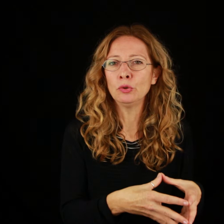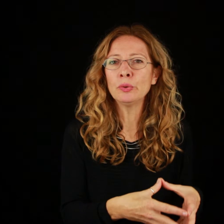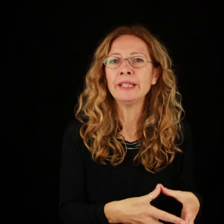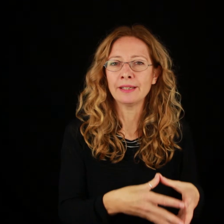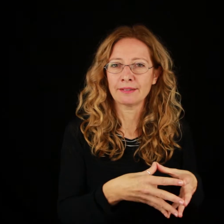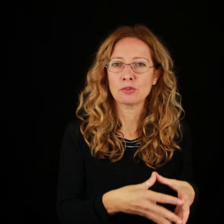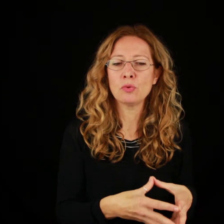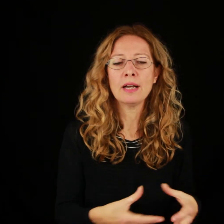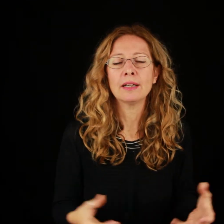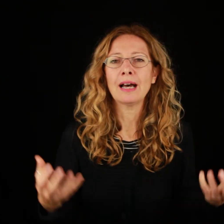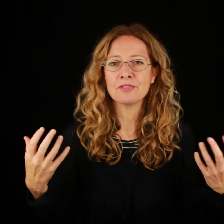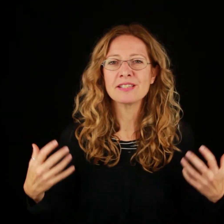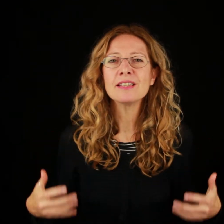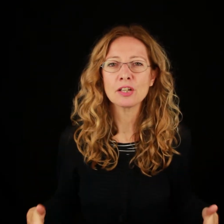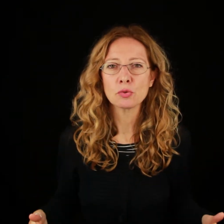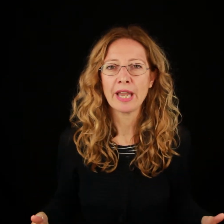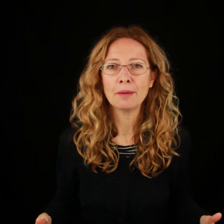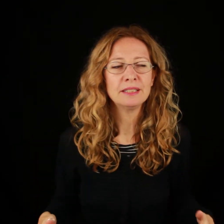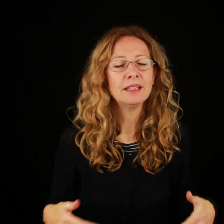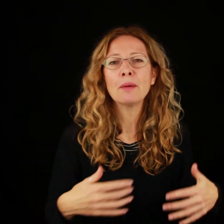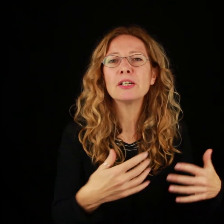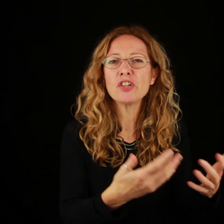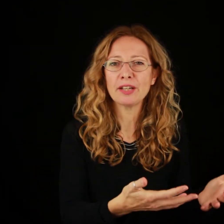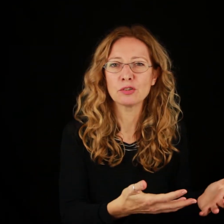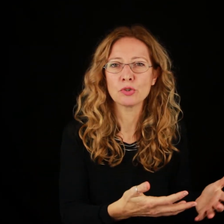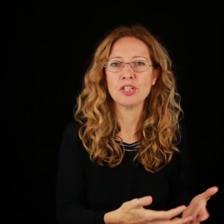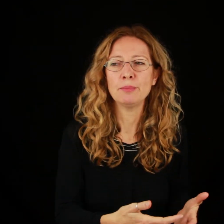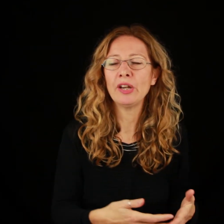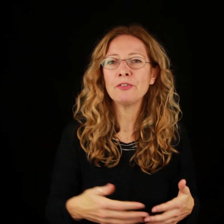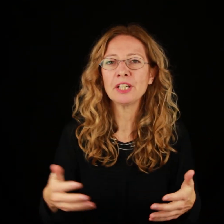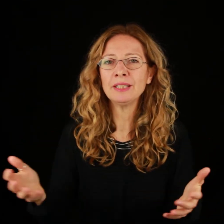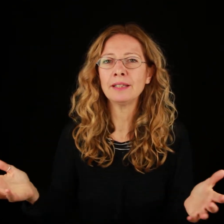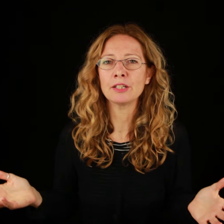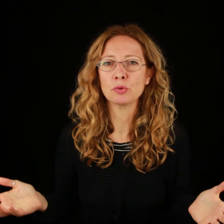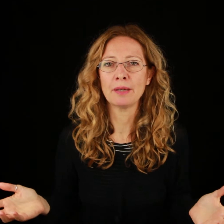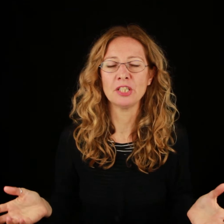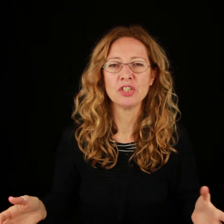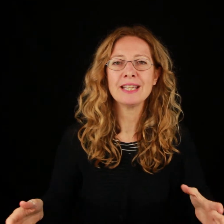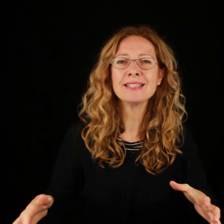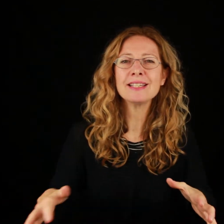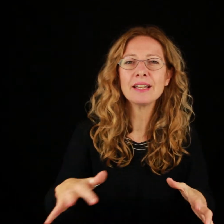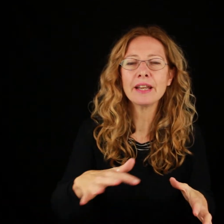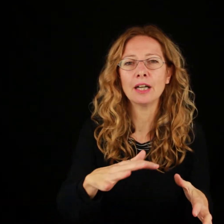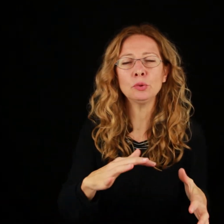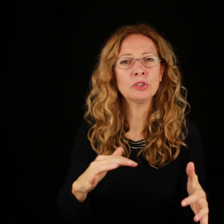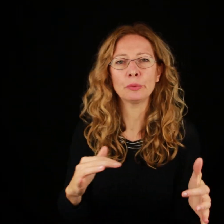lui in casa sua, a vestire i suoi abiti, a mangiare il suo cibo e a frequentare i suoi amici e si creerà tutta un